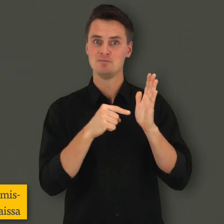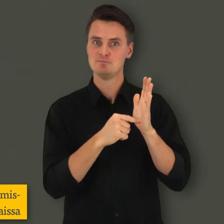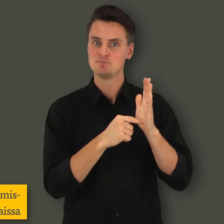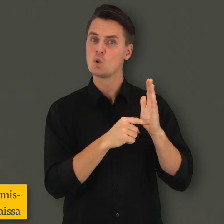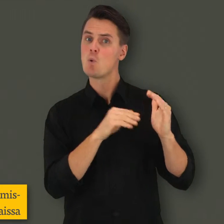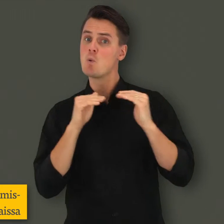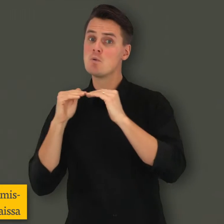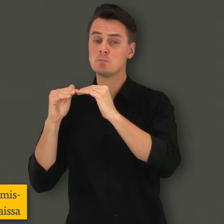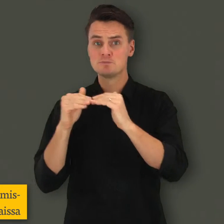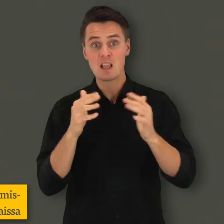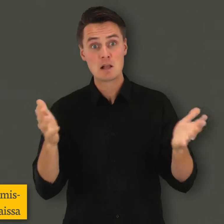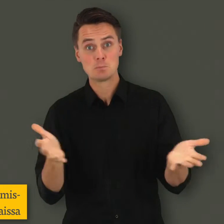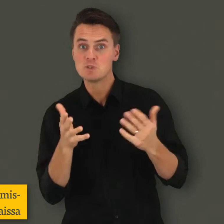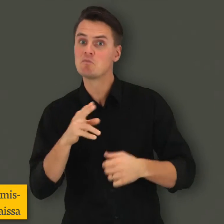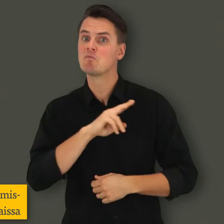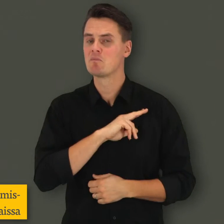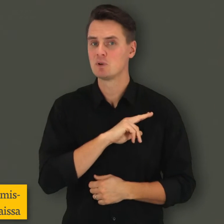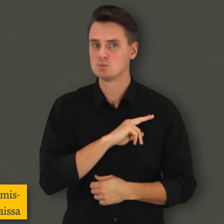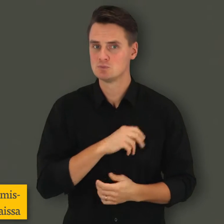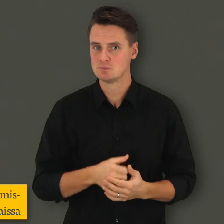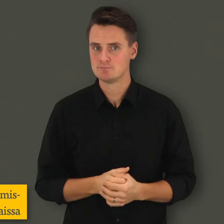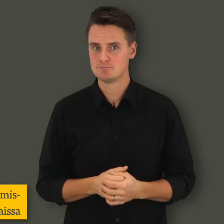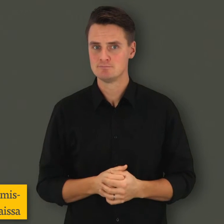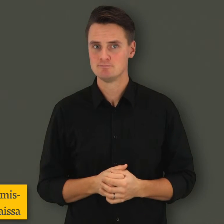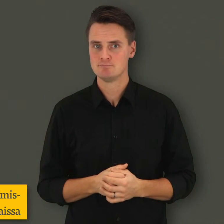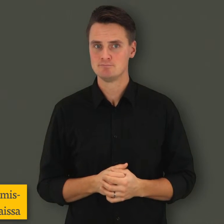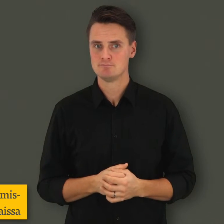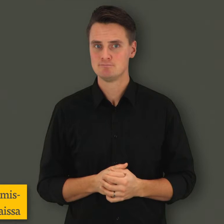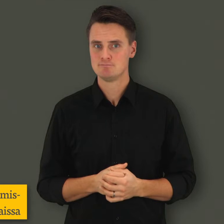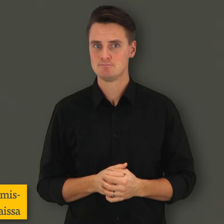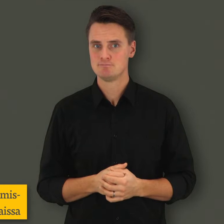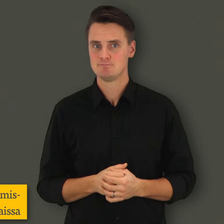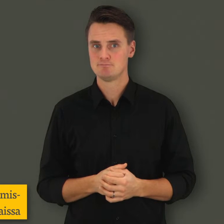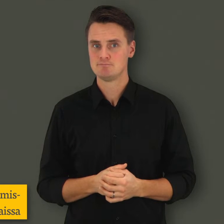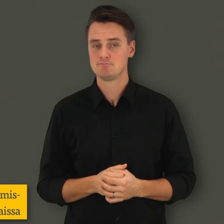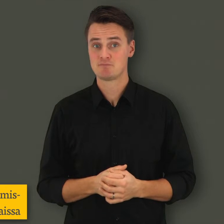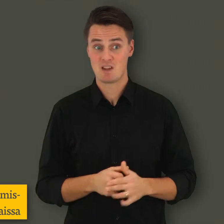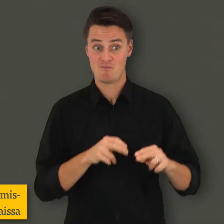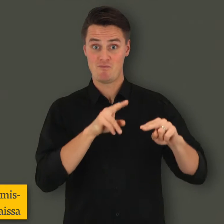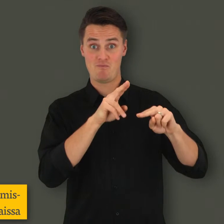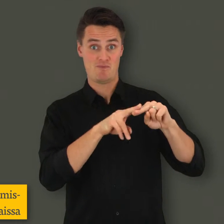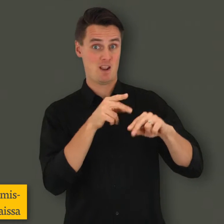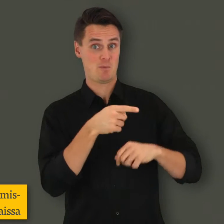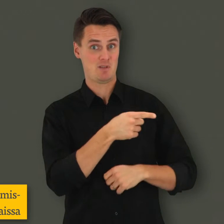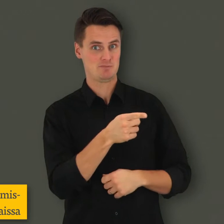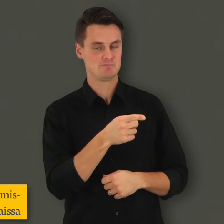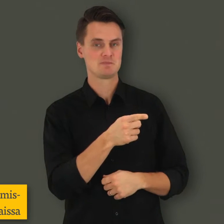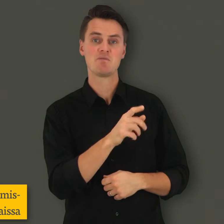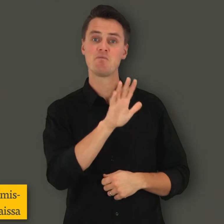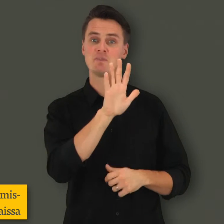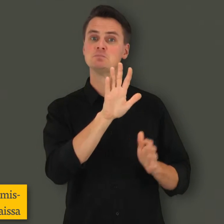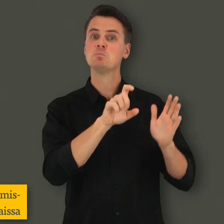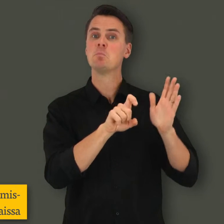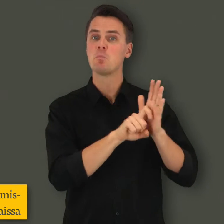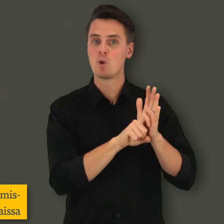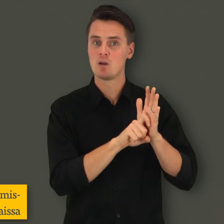Yhdenvertaisuuden edistämisvelvollisuudet yhdenvertaisuuslaissa Viranomainen, viides